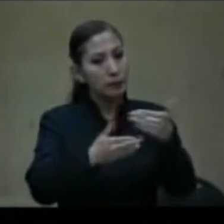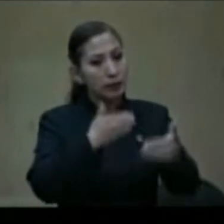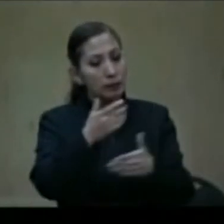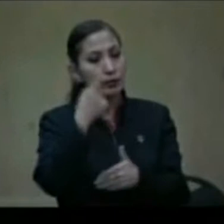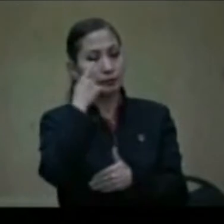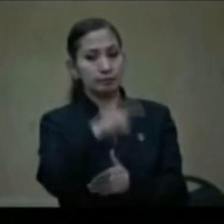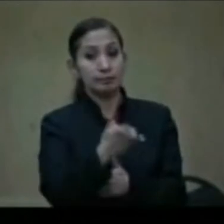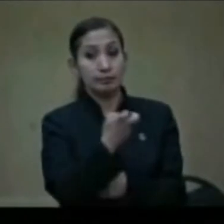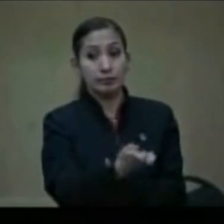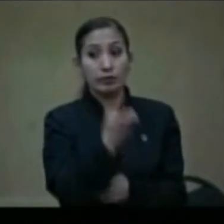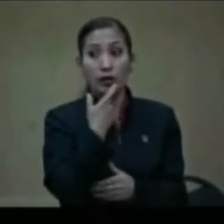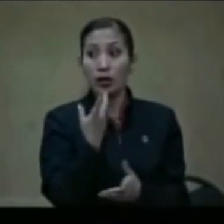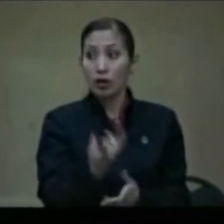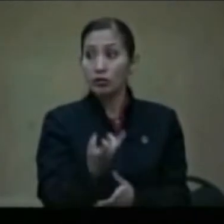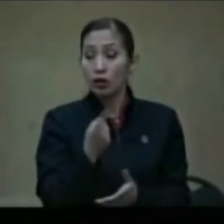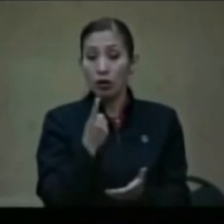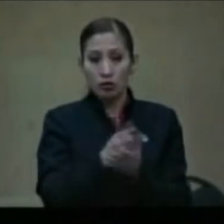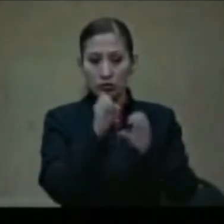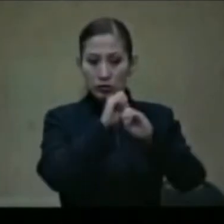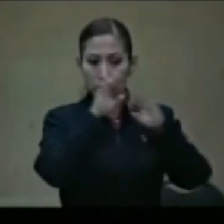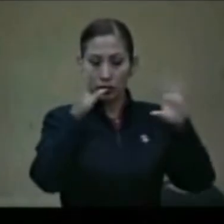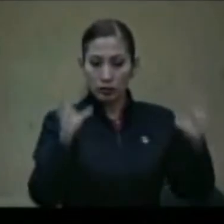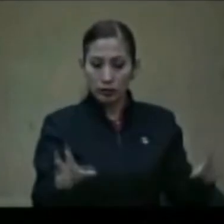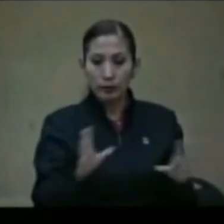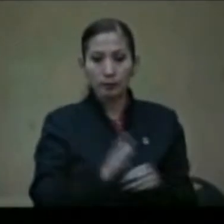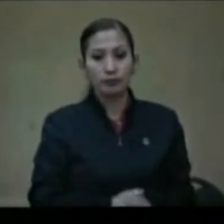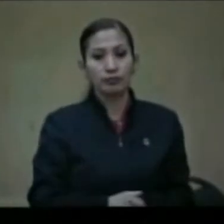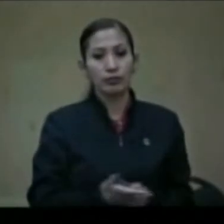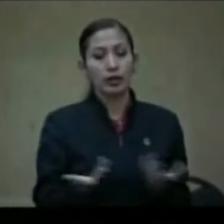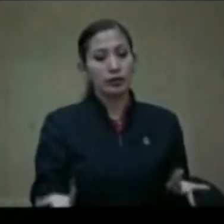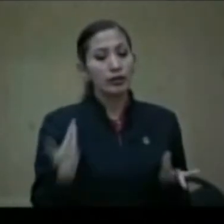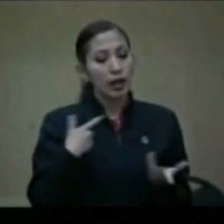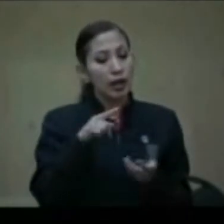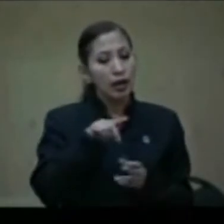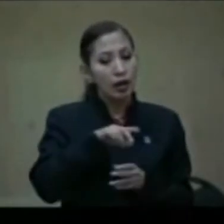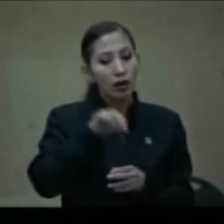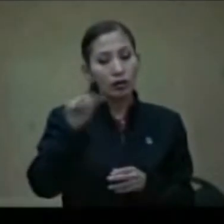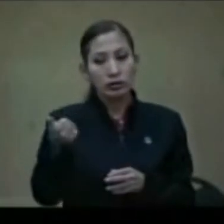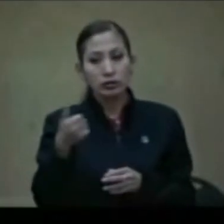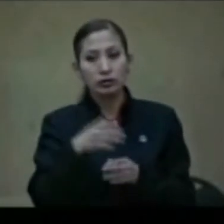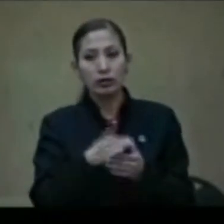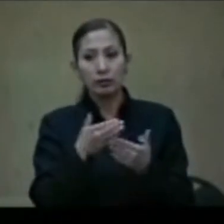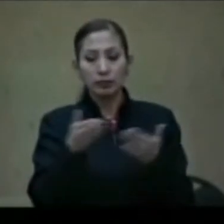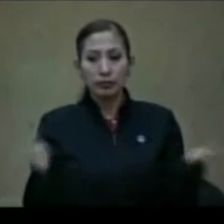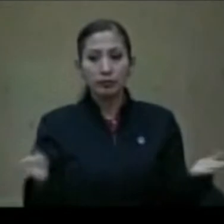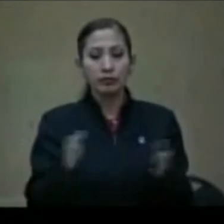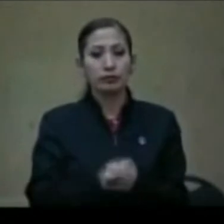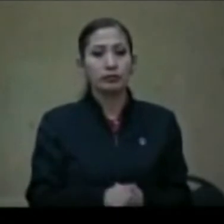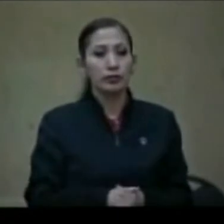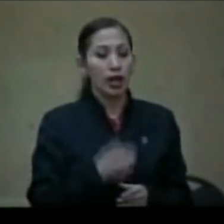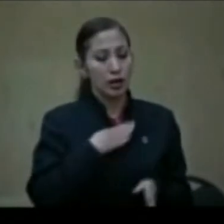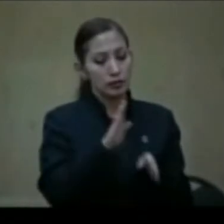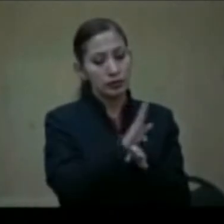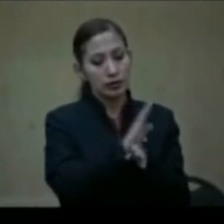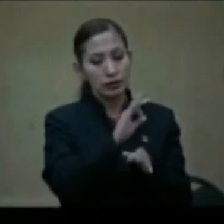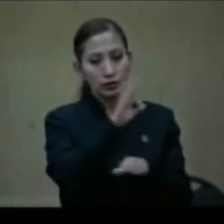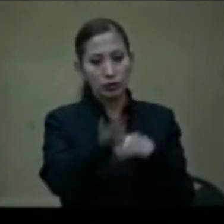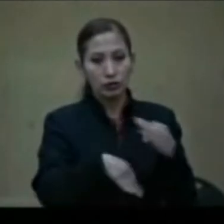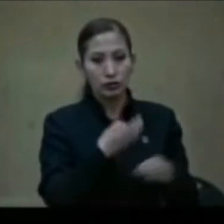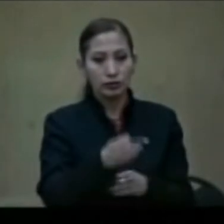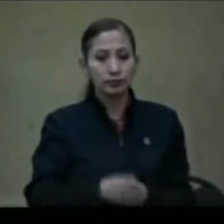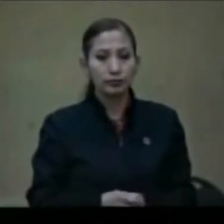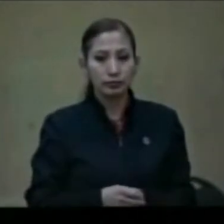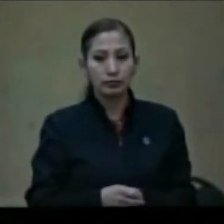cuentas. Estos foros son un claro ejemplo de cómo caminar hacia una apertura parlamentaria que nos beneficie a todos.